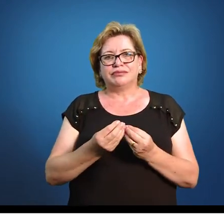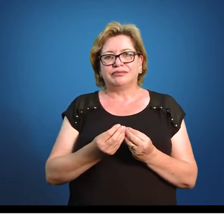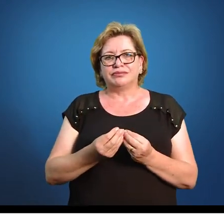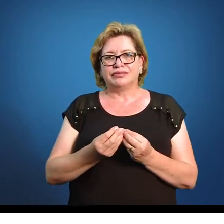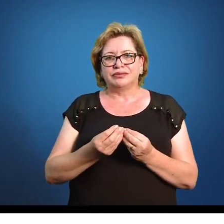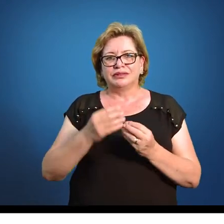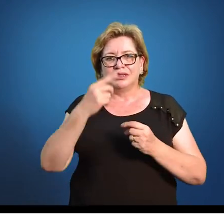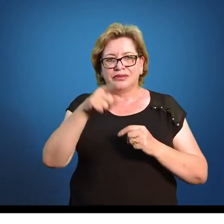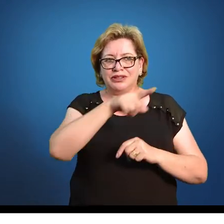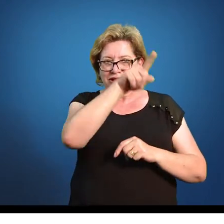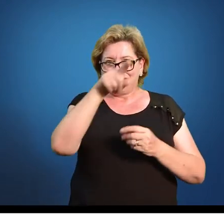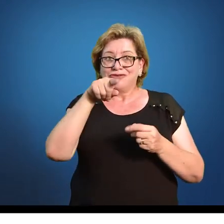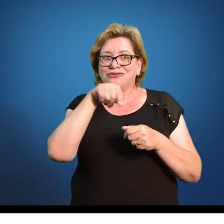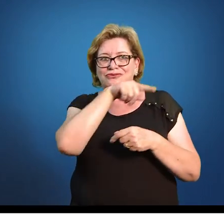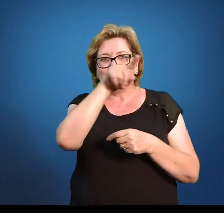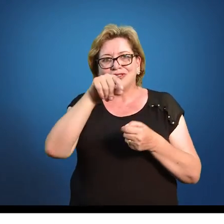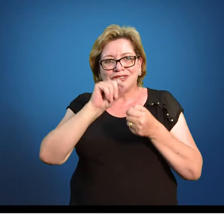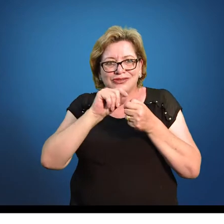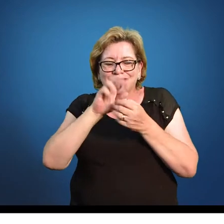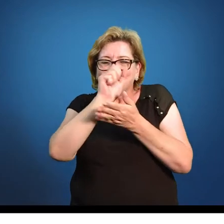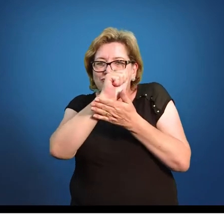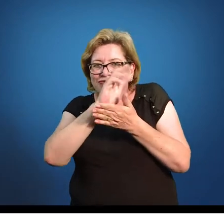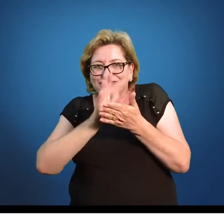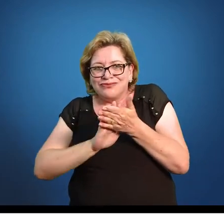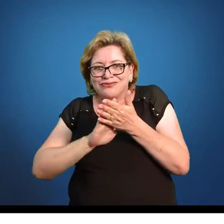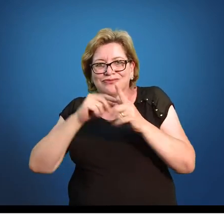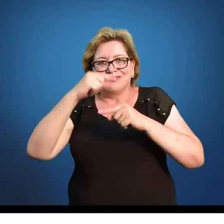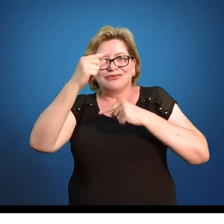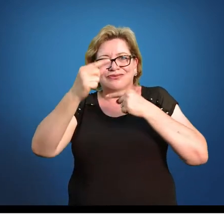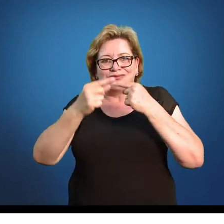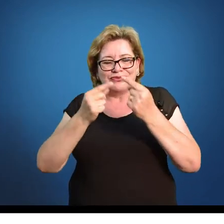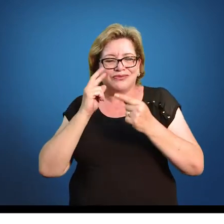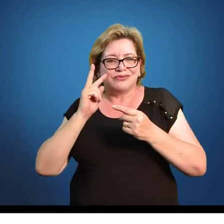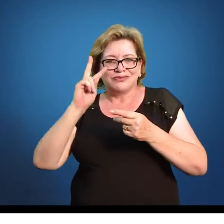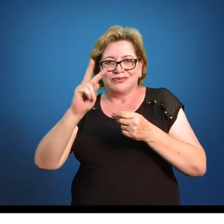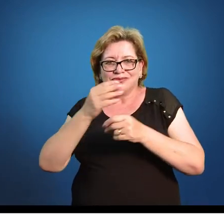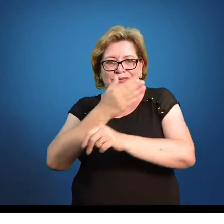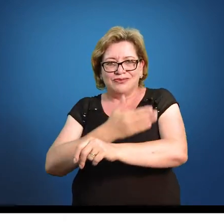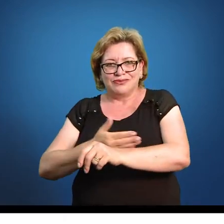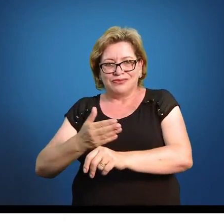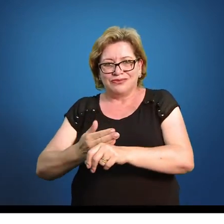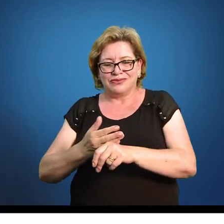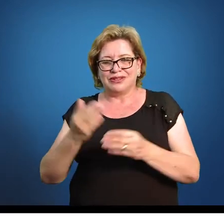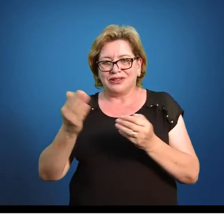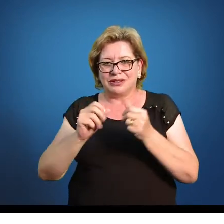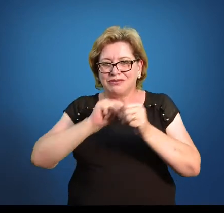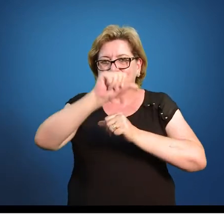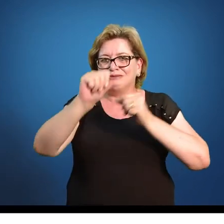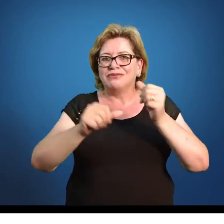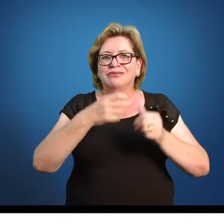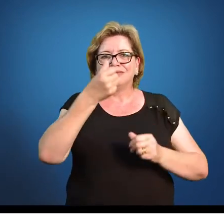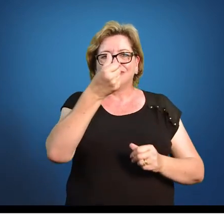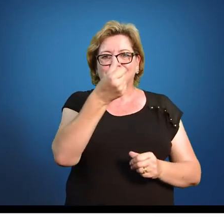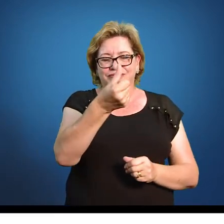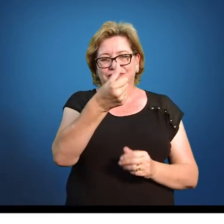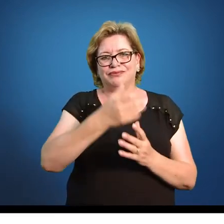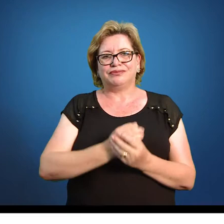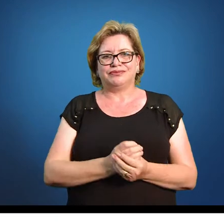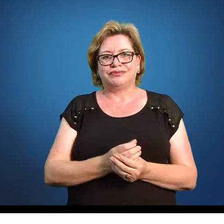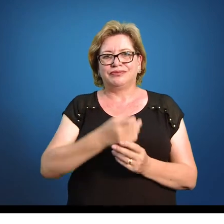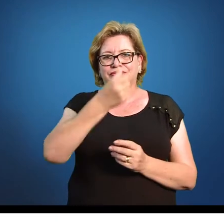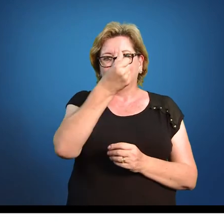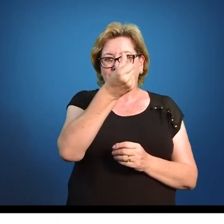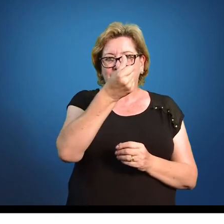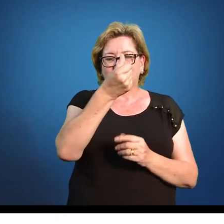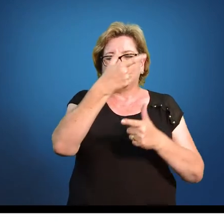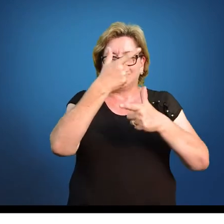E fica de exercício para vocês já depois conferirem os cálculos. Eu quero converter o 6. Então é